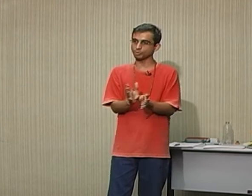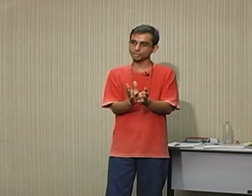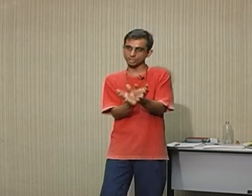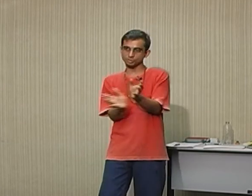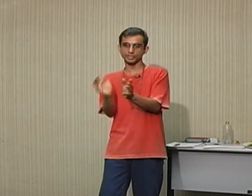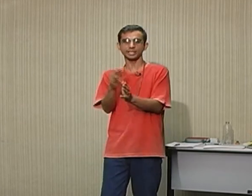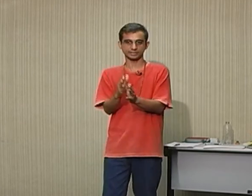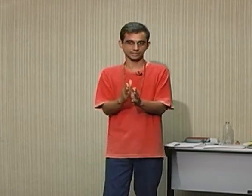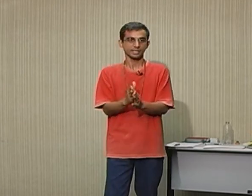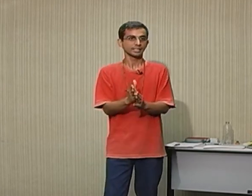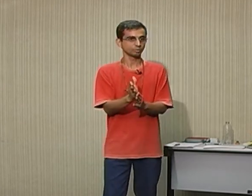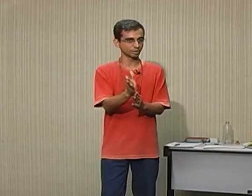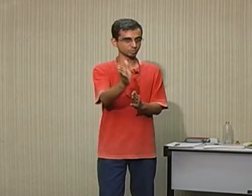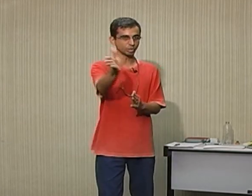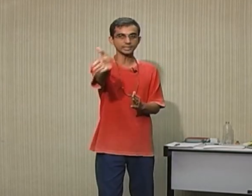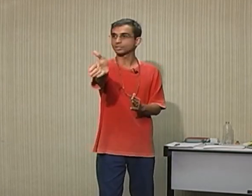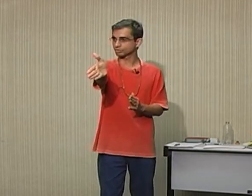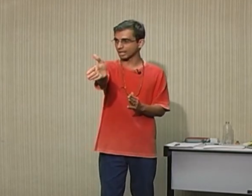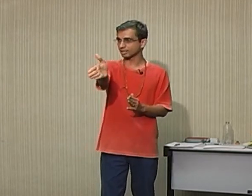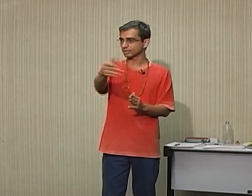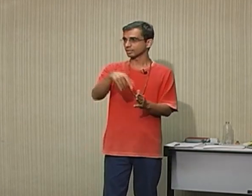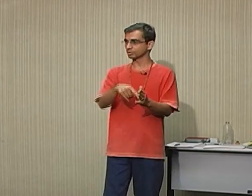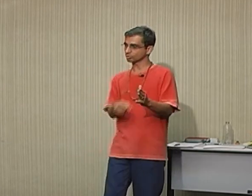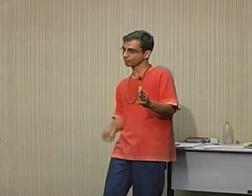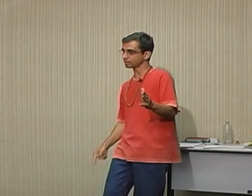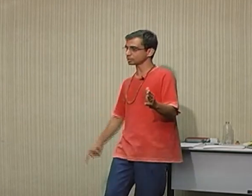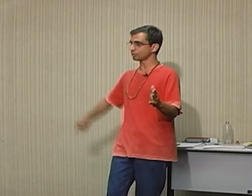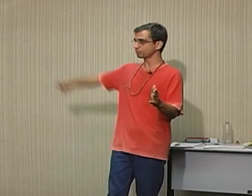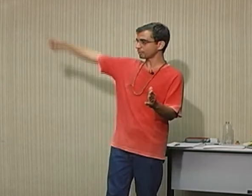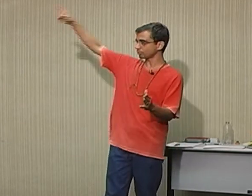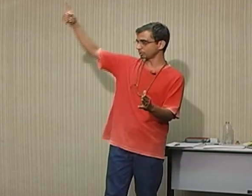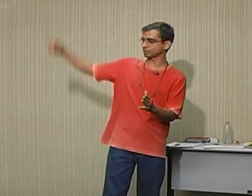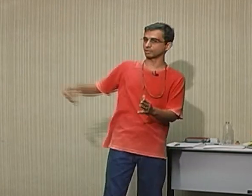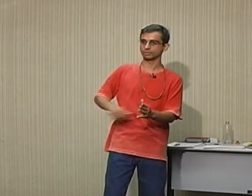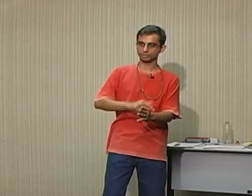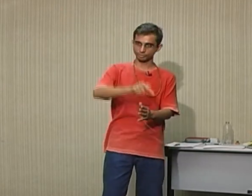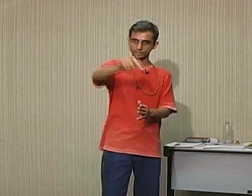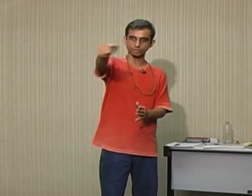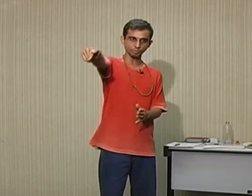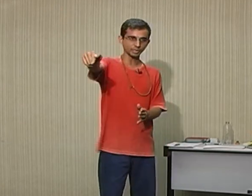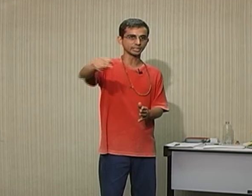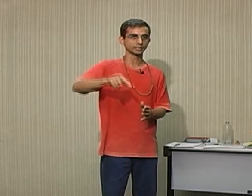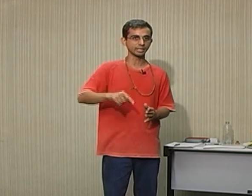pouquinho diferentes, no mesmo roteiro, tá? Eu não tô falando que eu vou por Maruípe, não, tô falando que eu vou por ali, né?